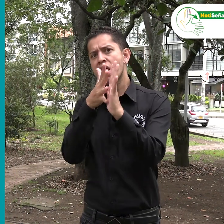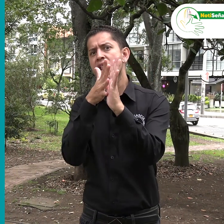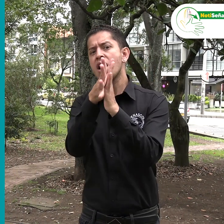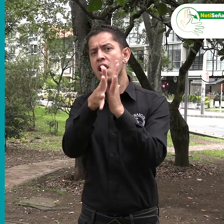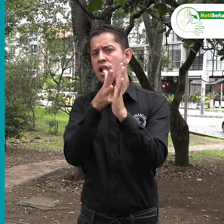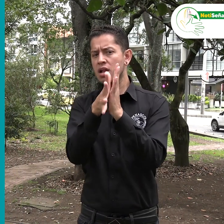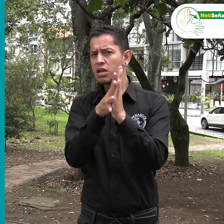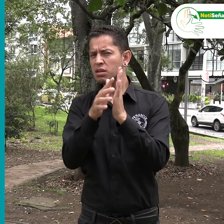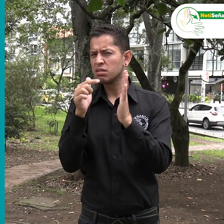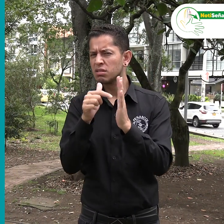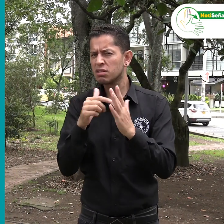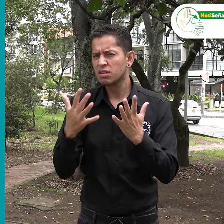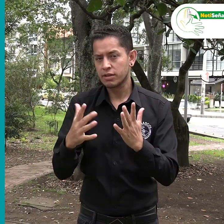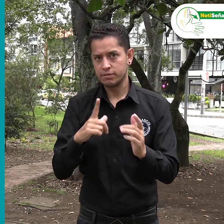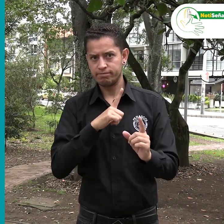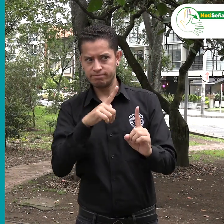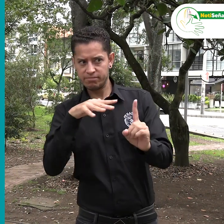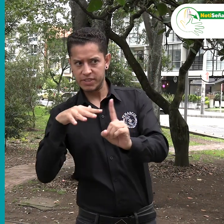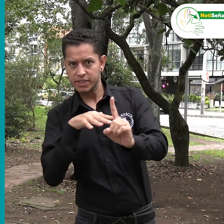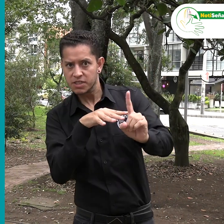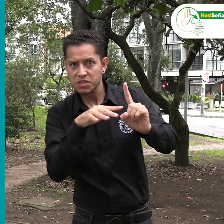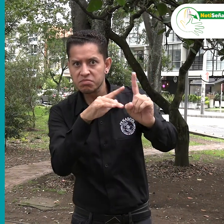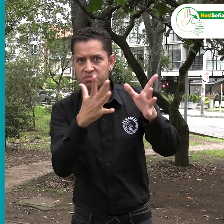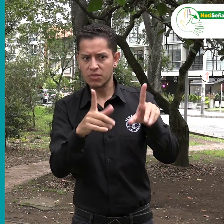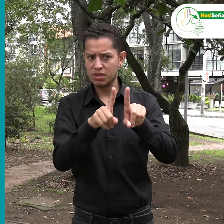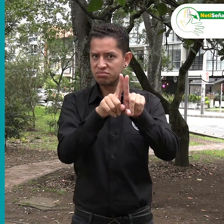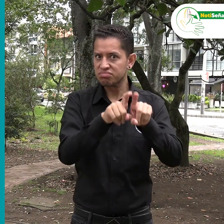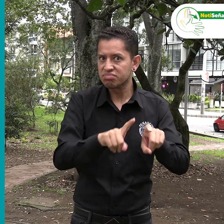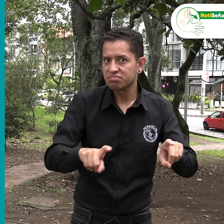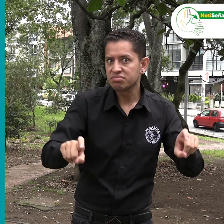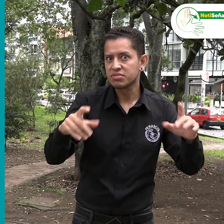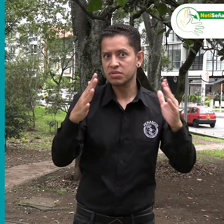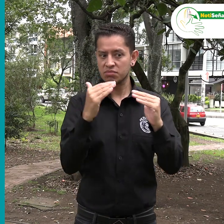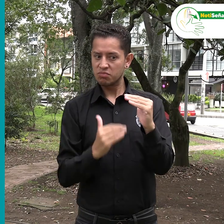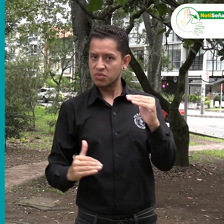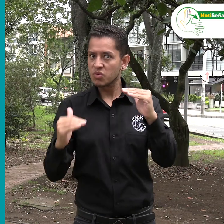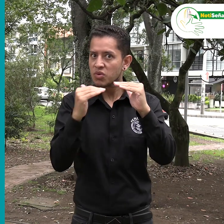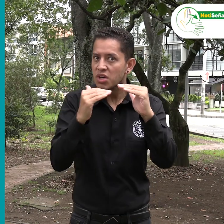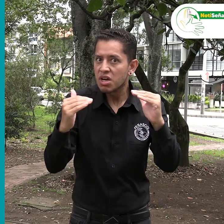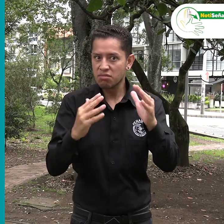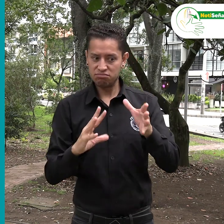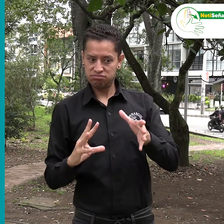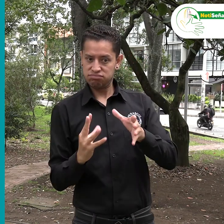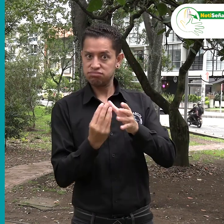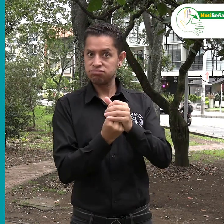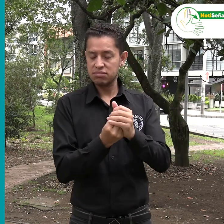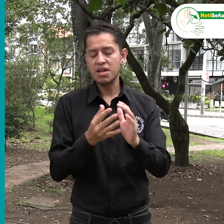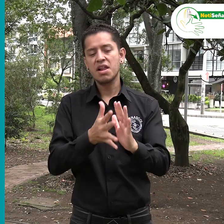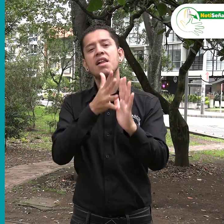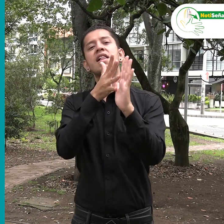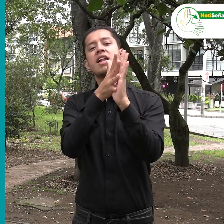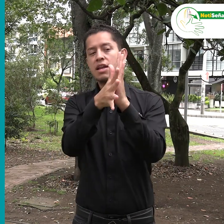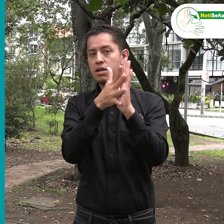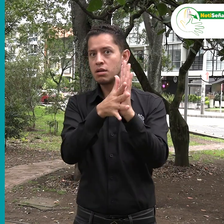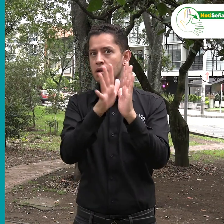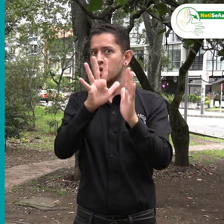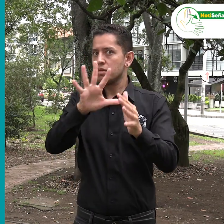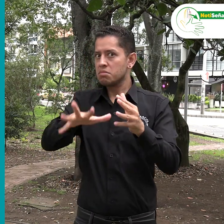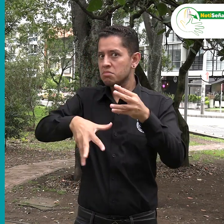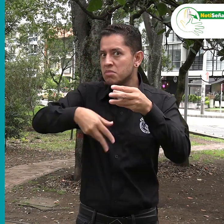habló de los temas relacionados al liderazgo, la diversidad, la equidad y la inclusión. Además, cada uno